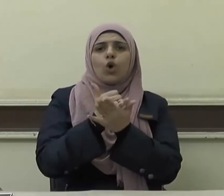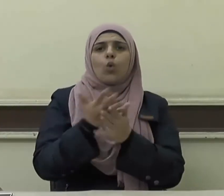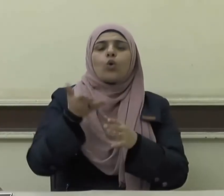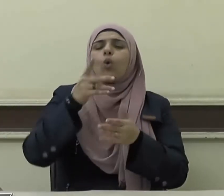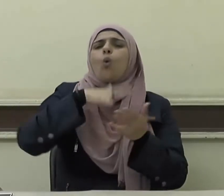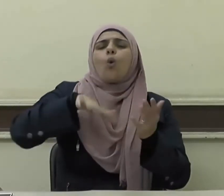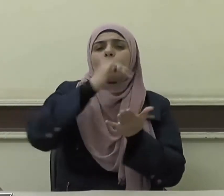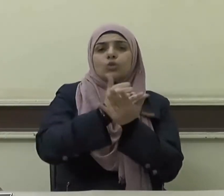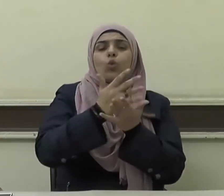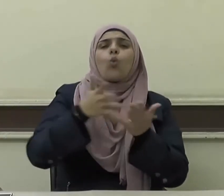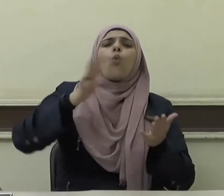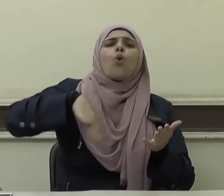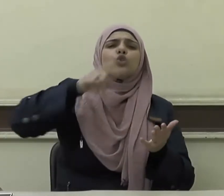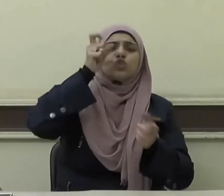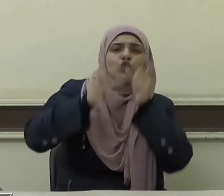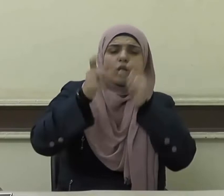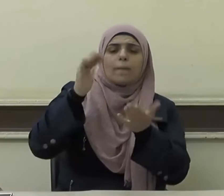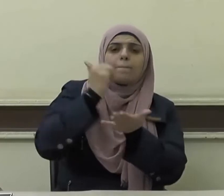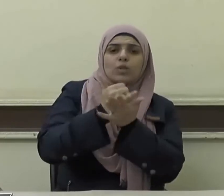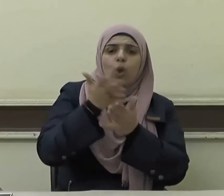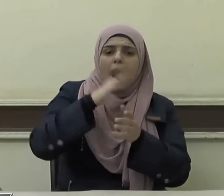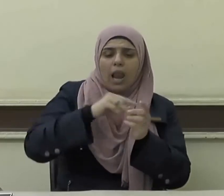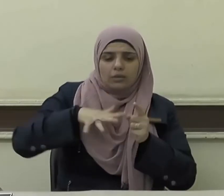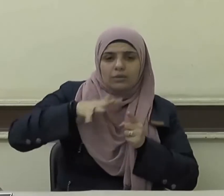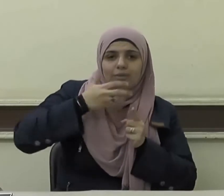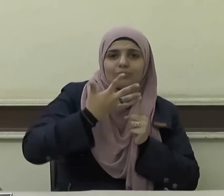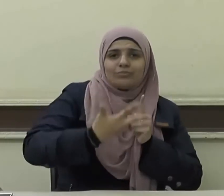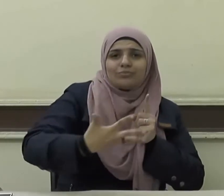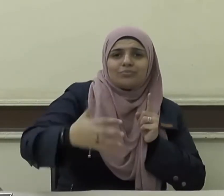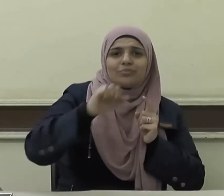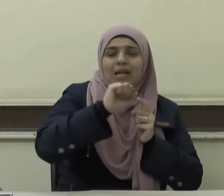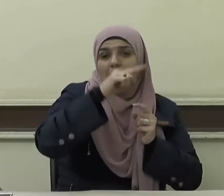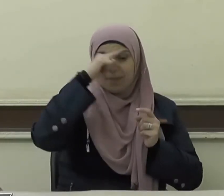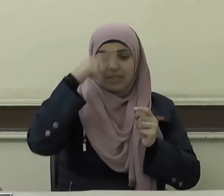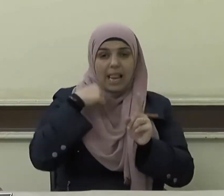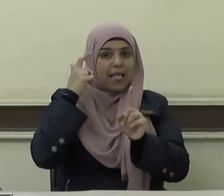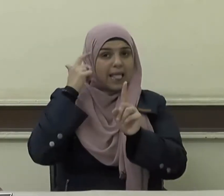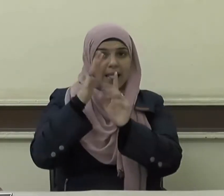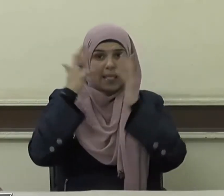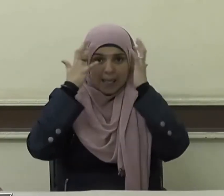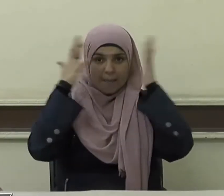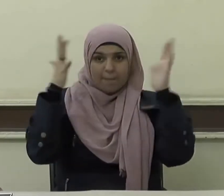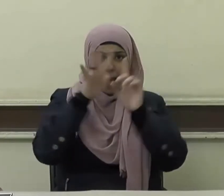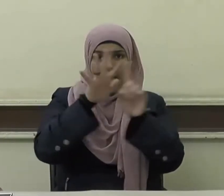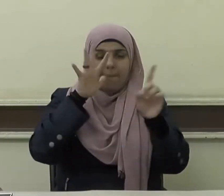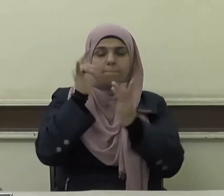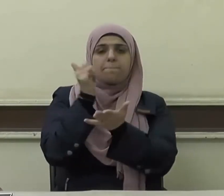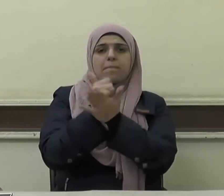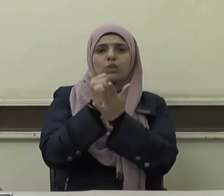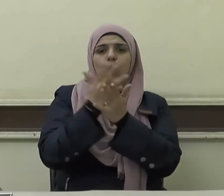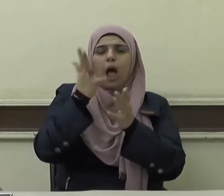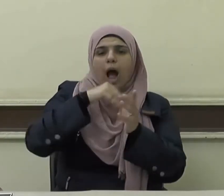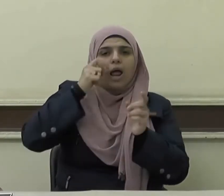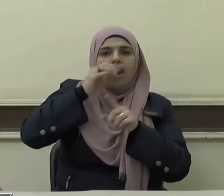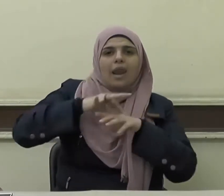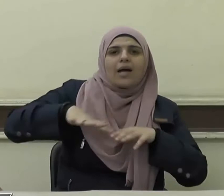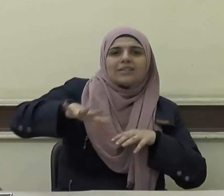وكلكم مسؤول عن رعيته الإمام راع ومسؤول عن